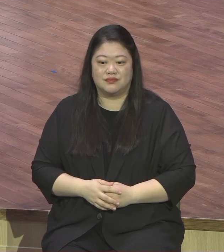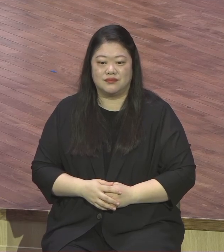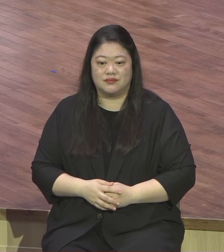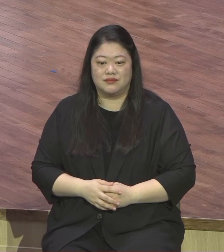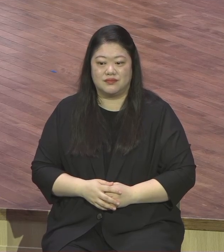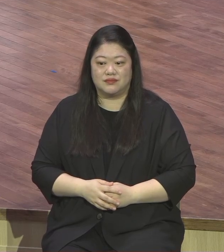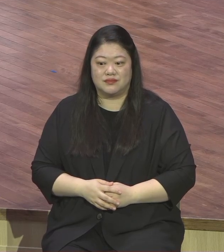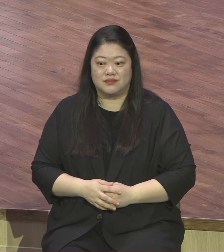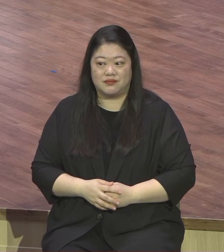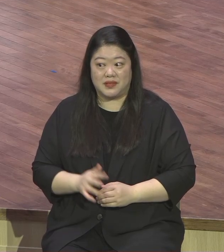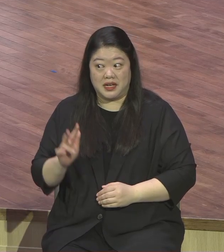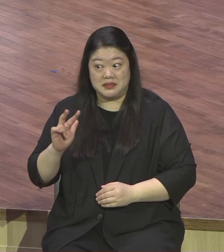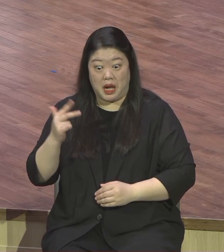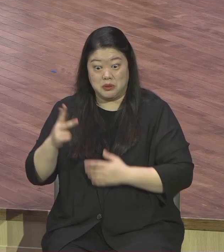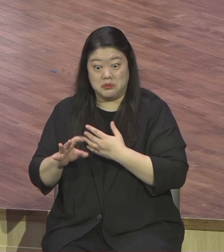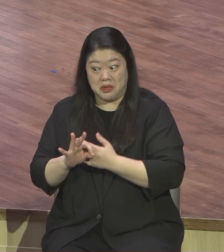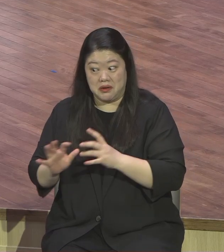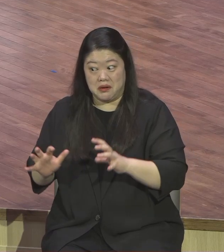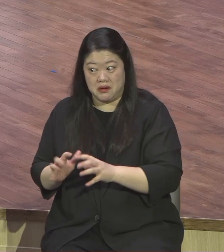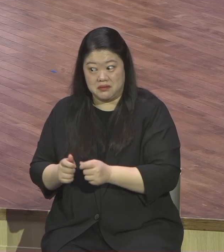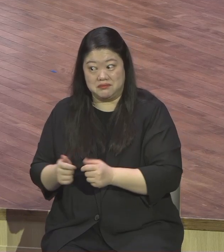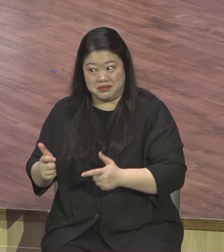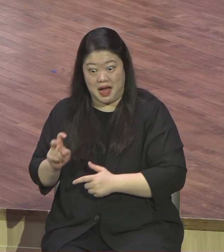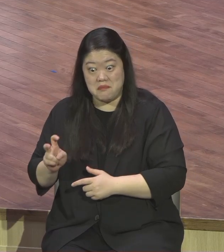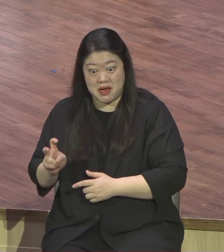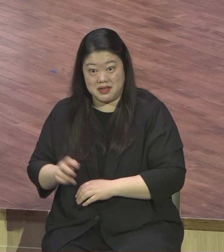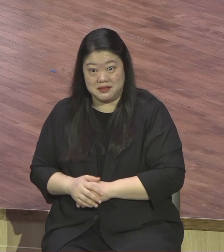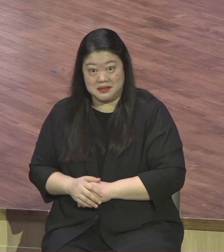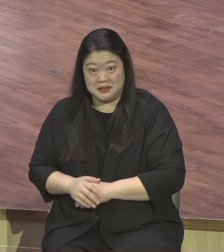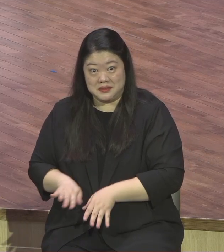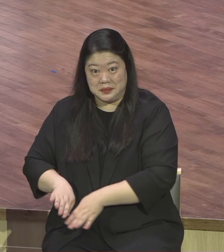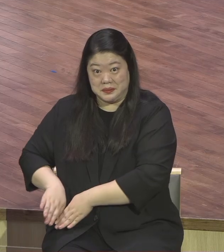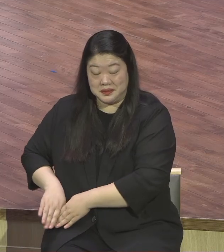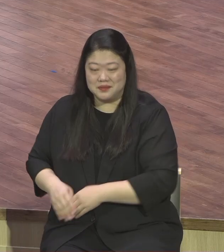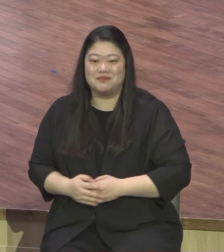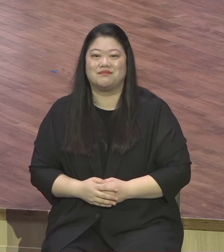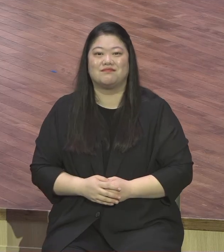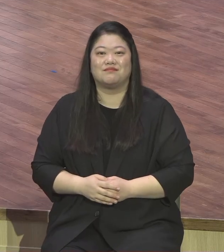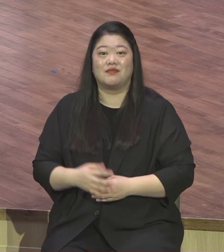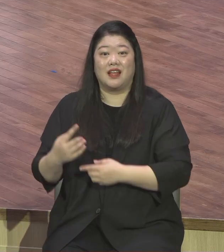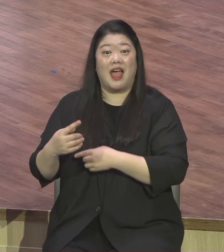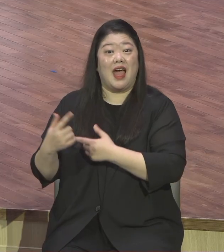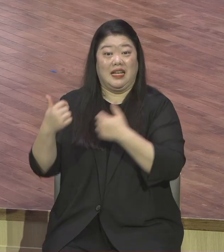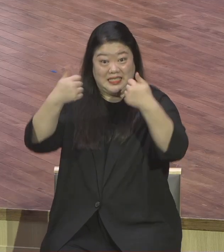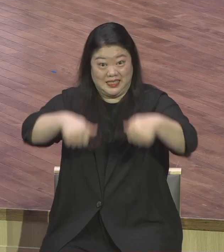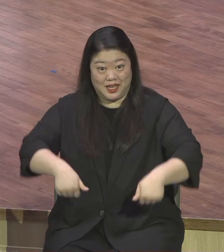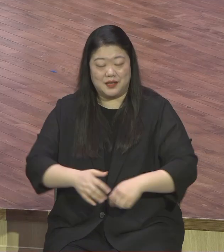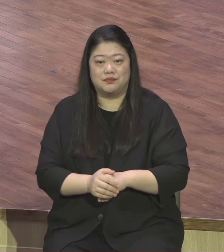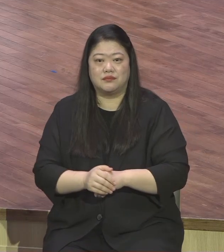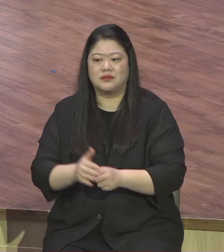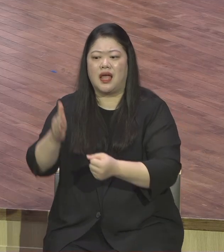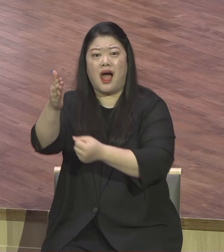많이 풀리기 때문에 많이 참석할 수 있겠습니다. 하나님은 감사하는 자를 축복하십니다.